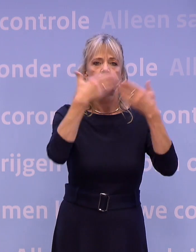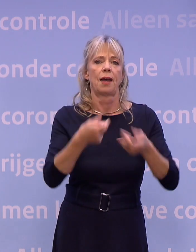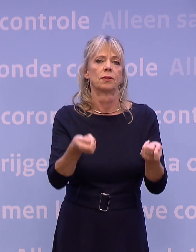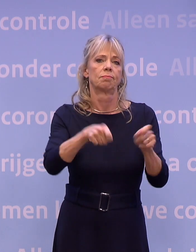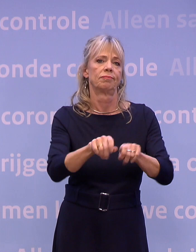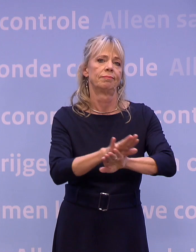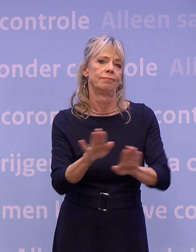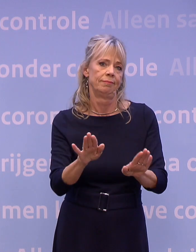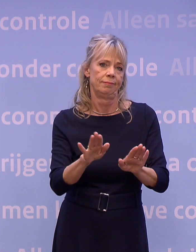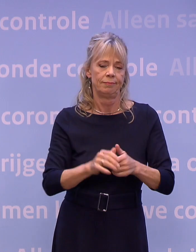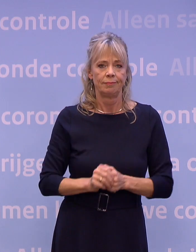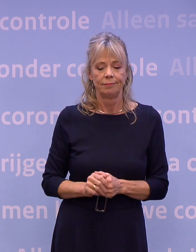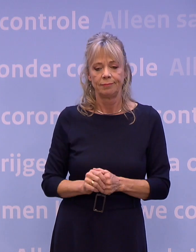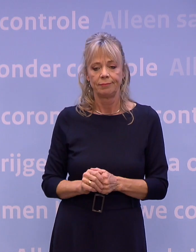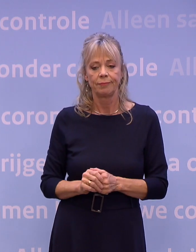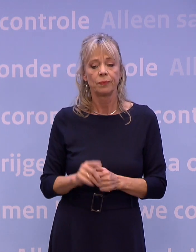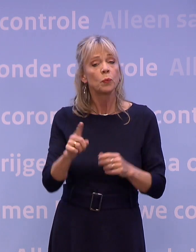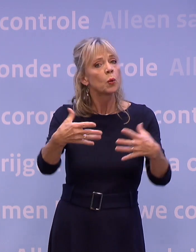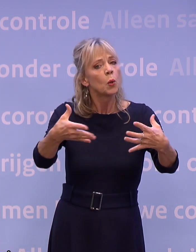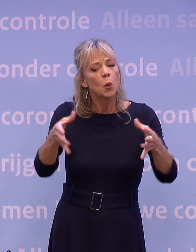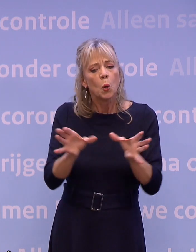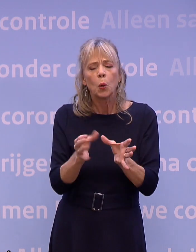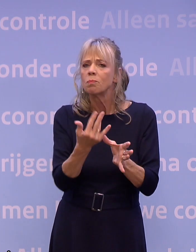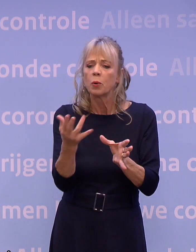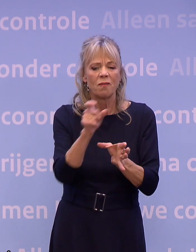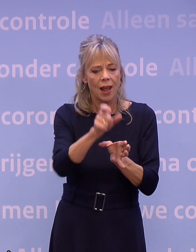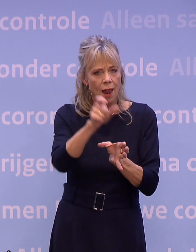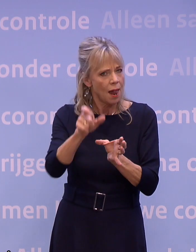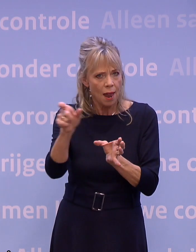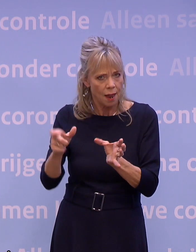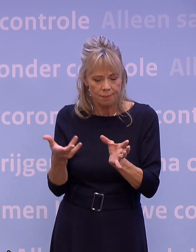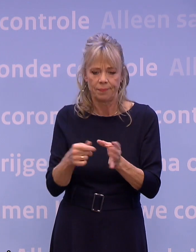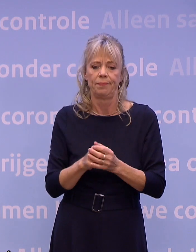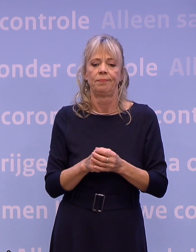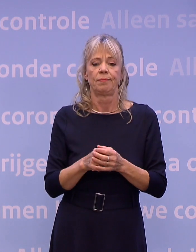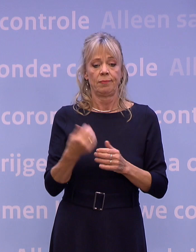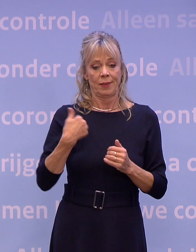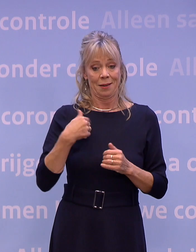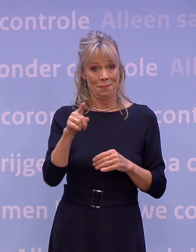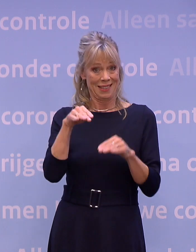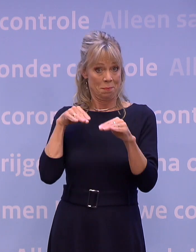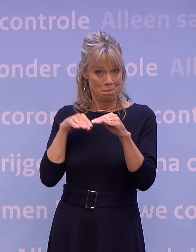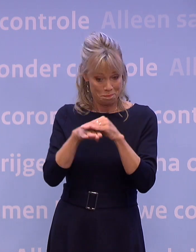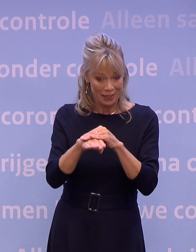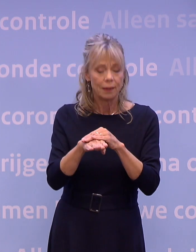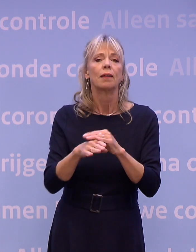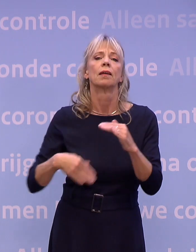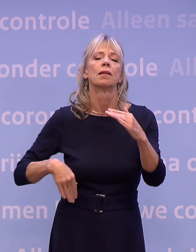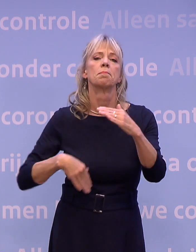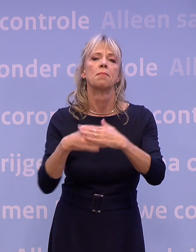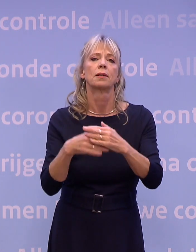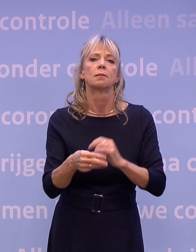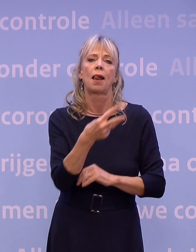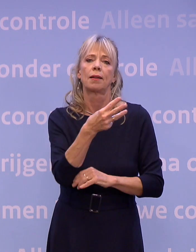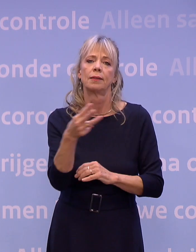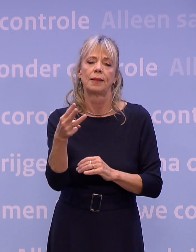Ten tweede, de groepsgrootte. Die gaat voor alle binnenruimtes waar mensen zitten naar maximaal dertig personen